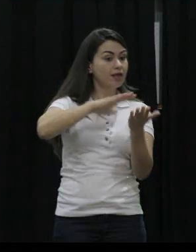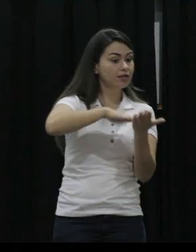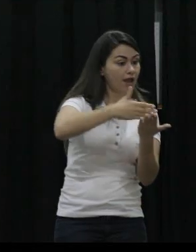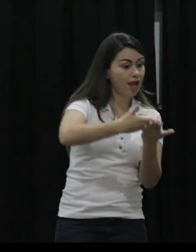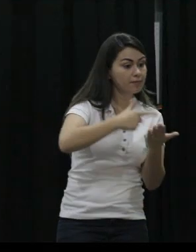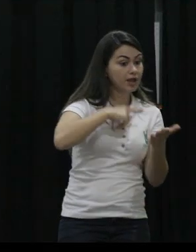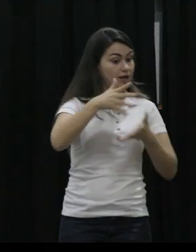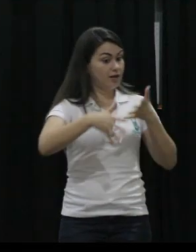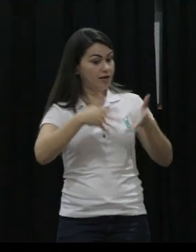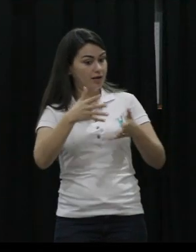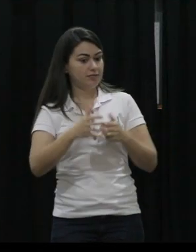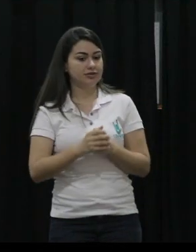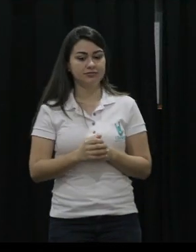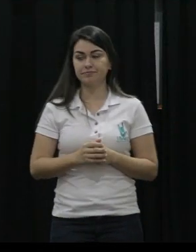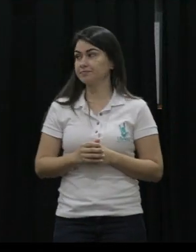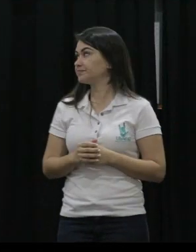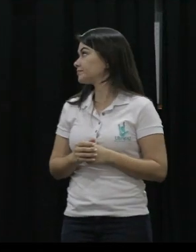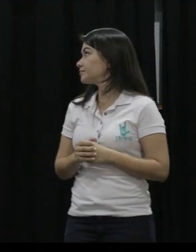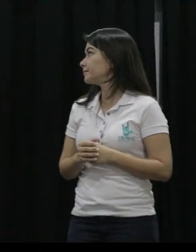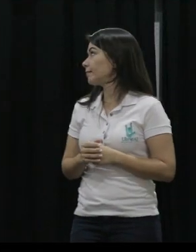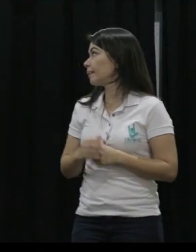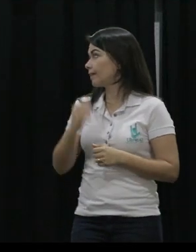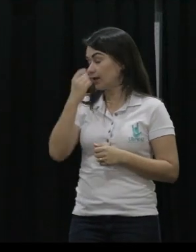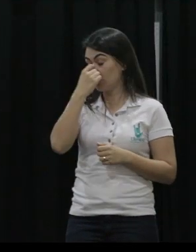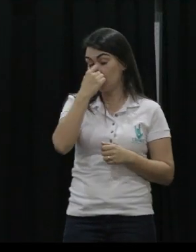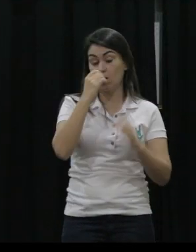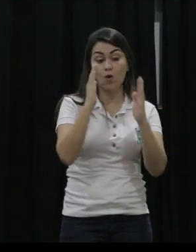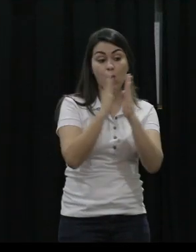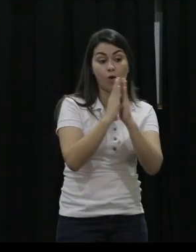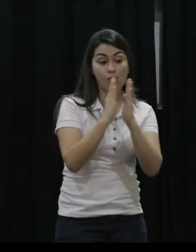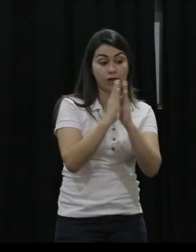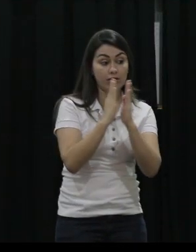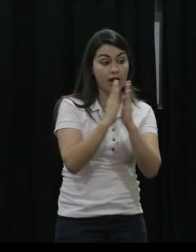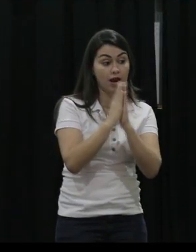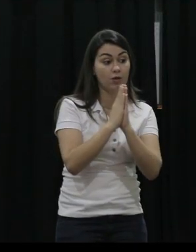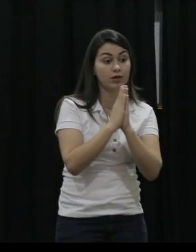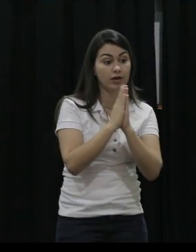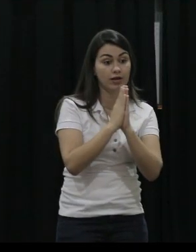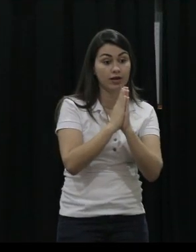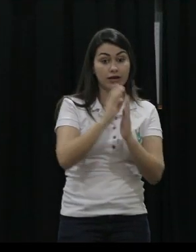Começando no coração, para que Deus venda a separar pessoas certas para esse trabalho.